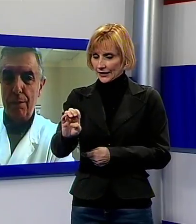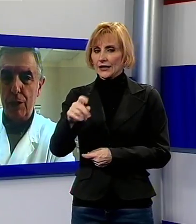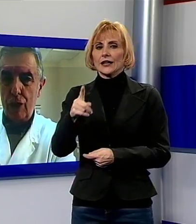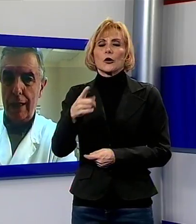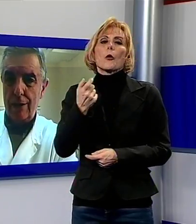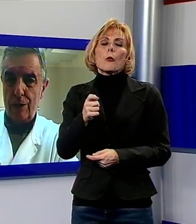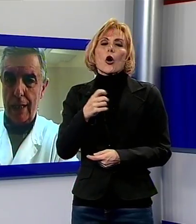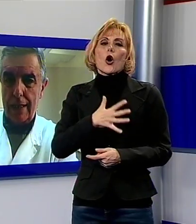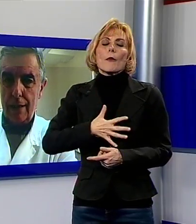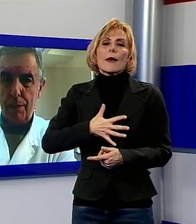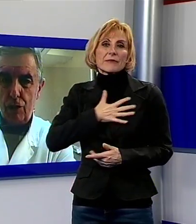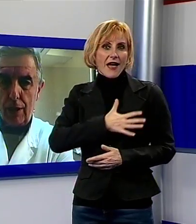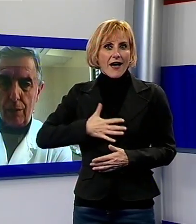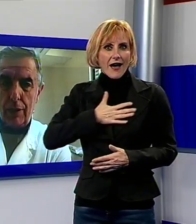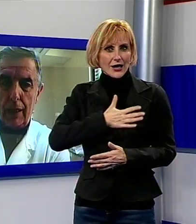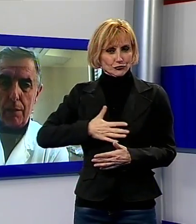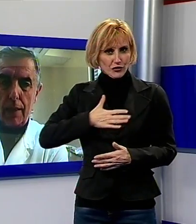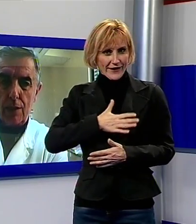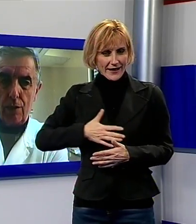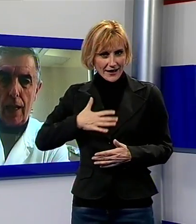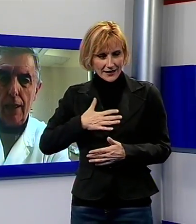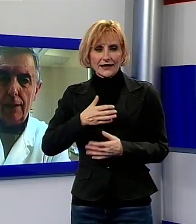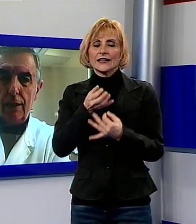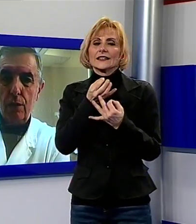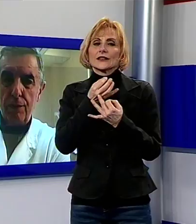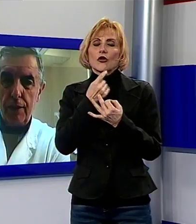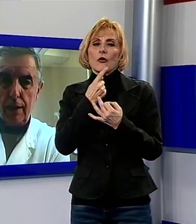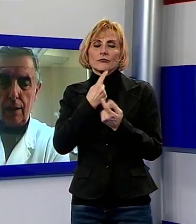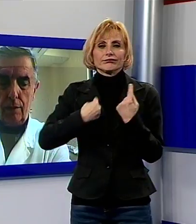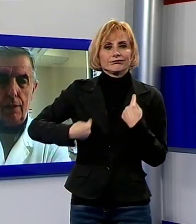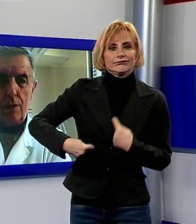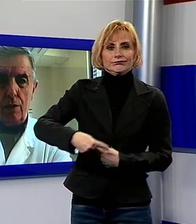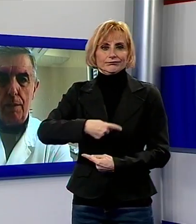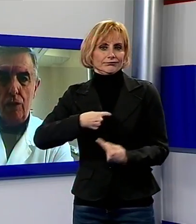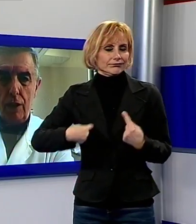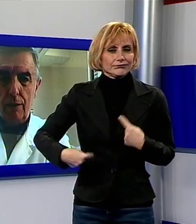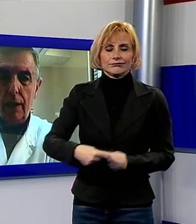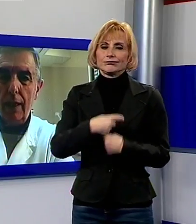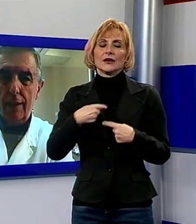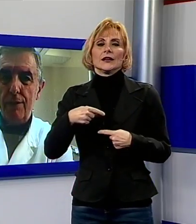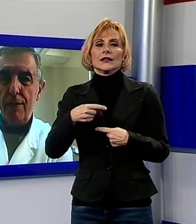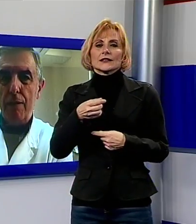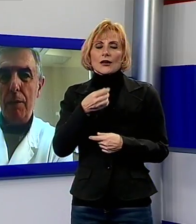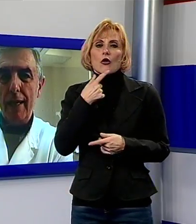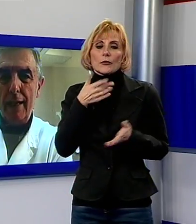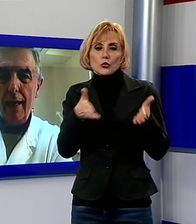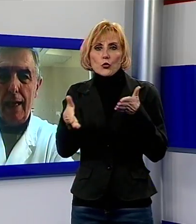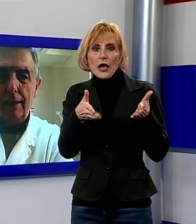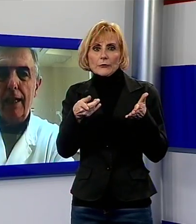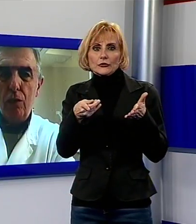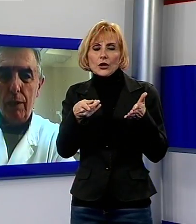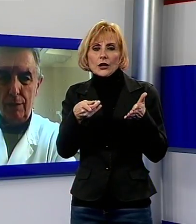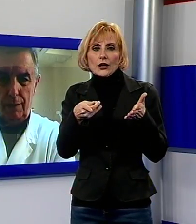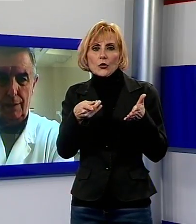gli ormoni del piacere, le sostanze del piacere e quindi la liberazione di endorfine nelle condizioni piacevoli che viviamo bene